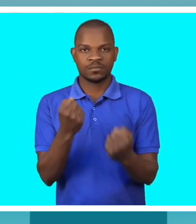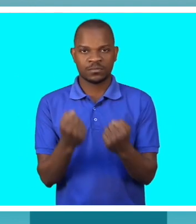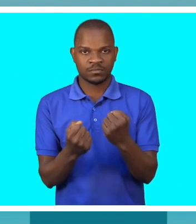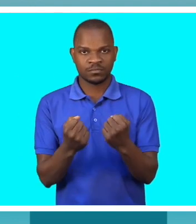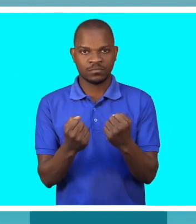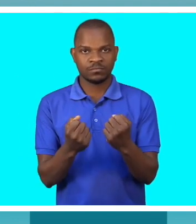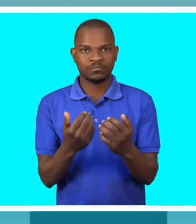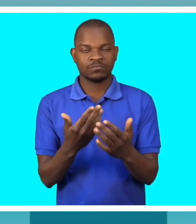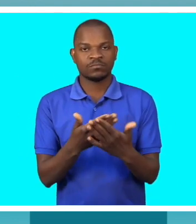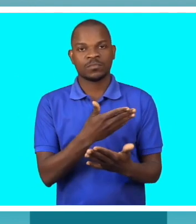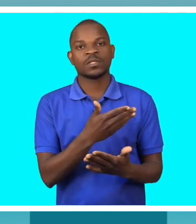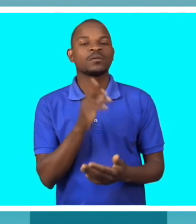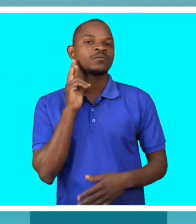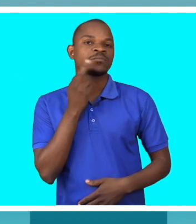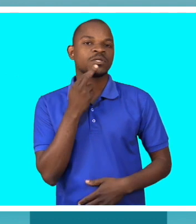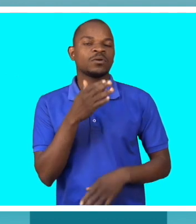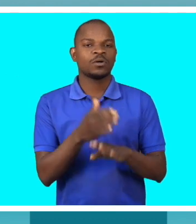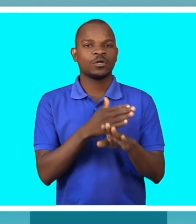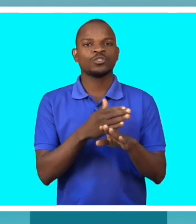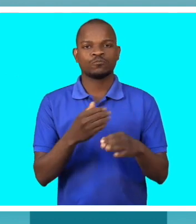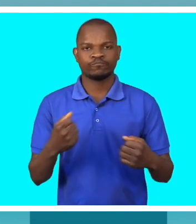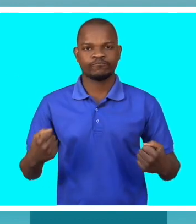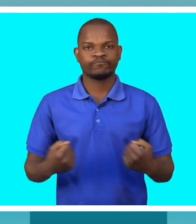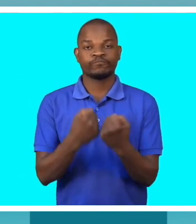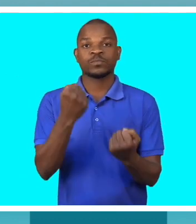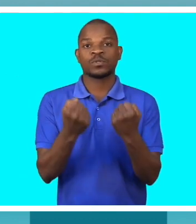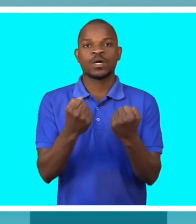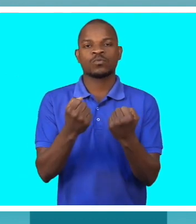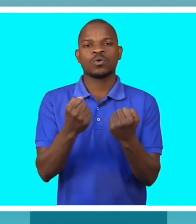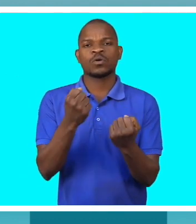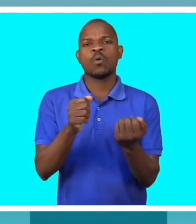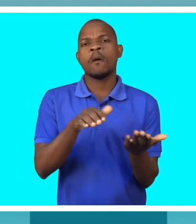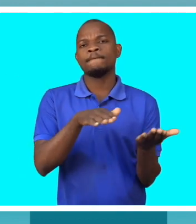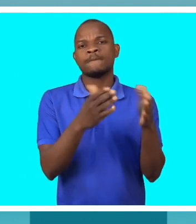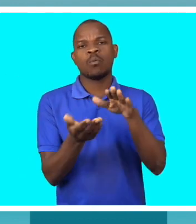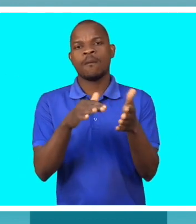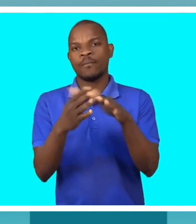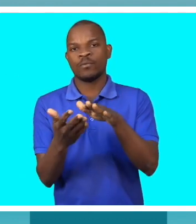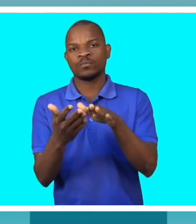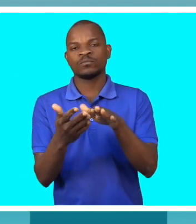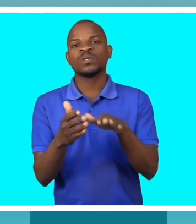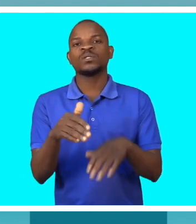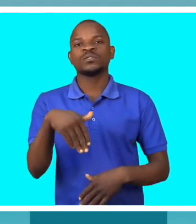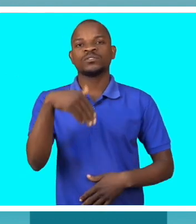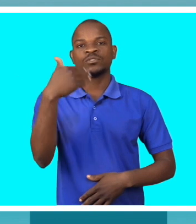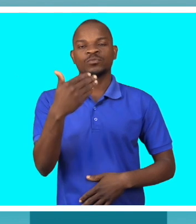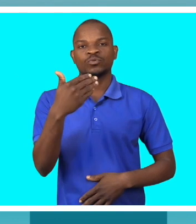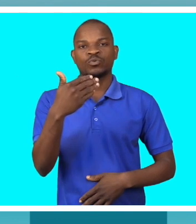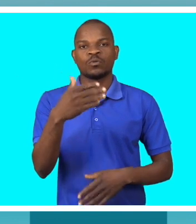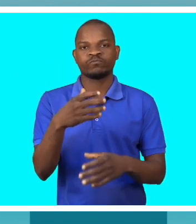acidente de viação, caputamento, onde fraturei a medula espinal. De lá para cá, fiquei